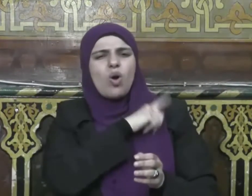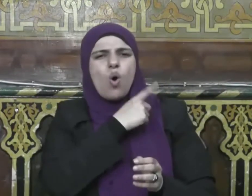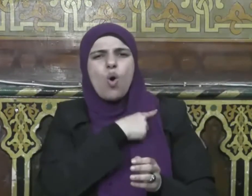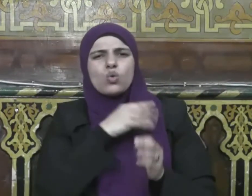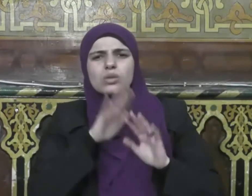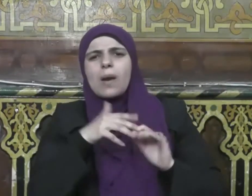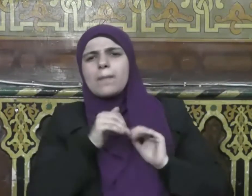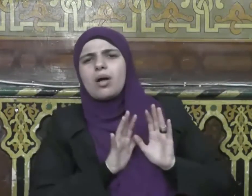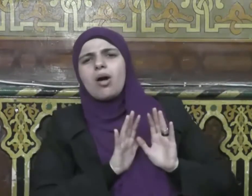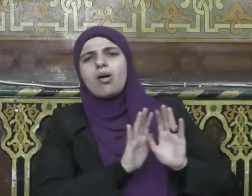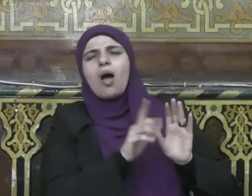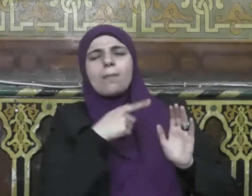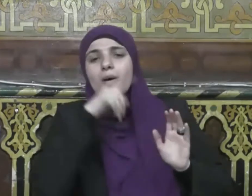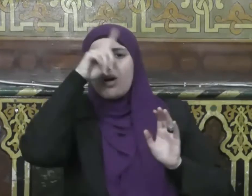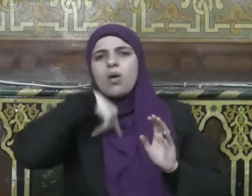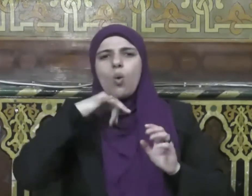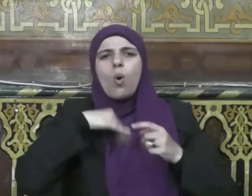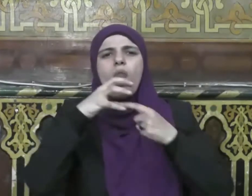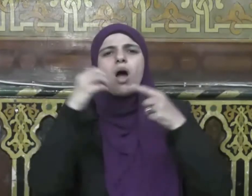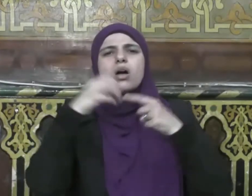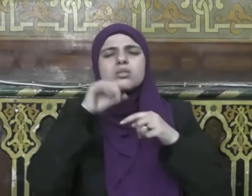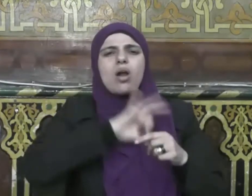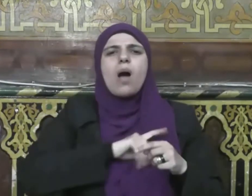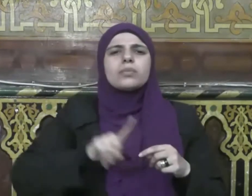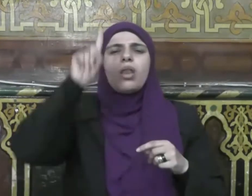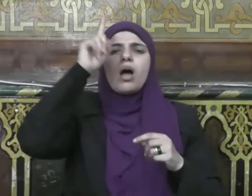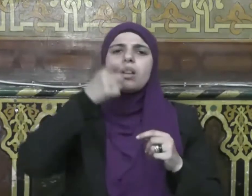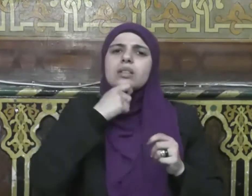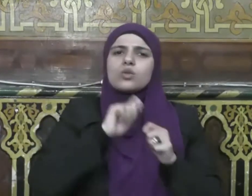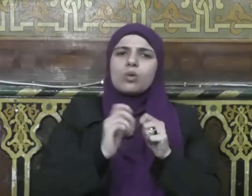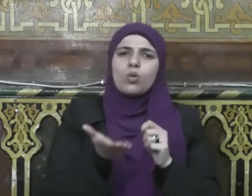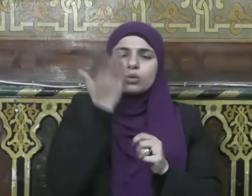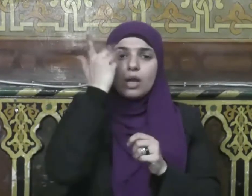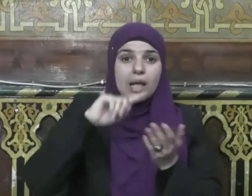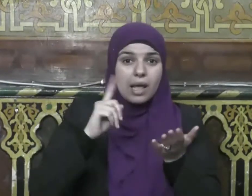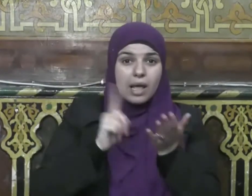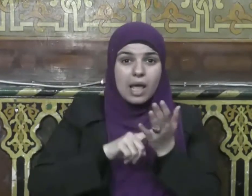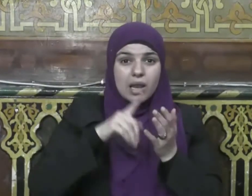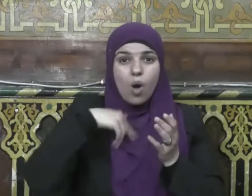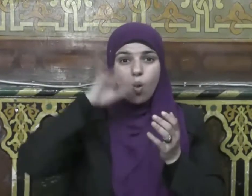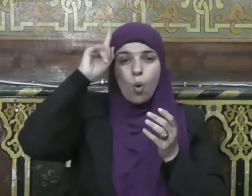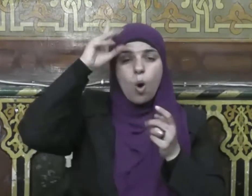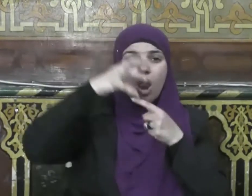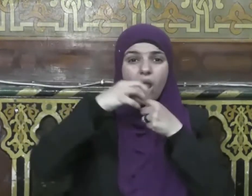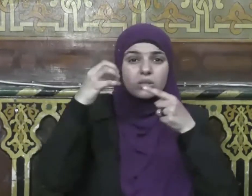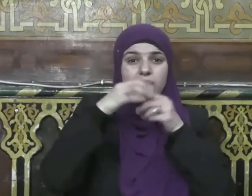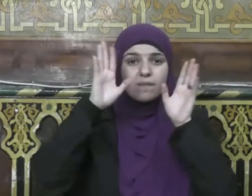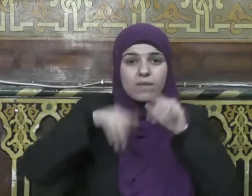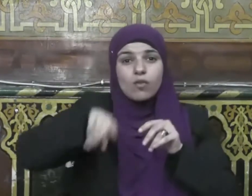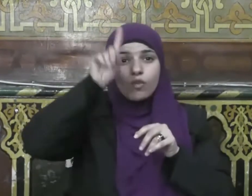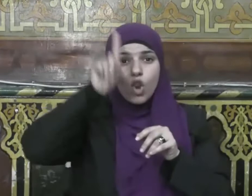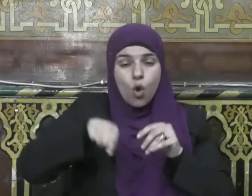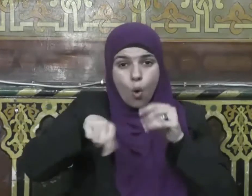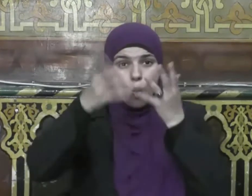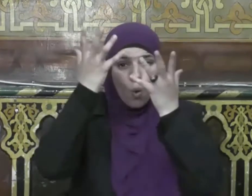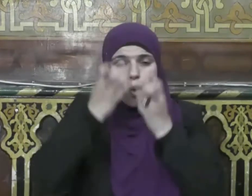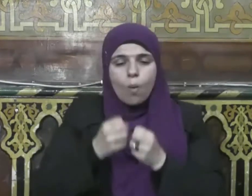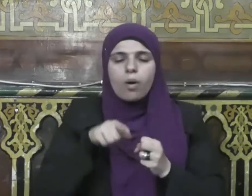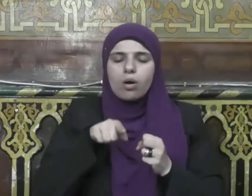الحرمان في هذه الليلة هو الحرمان الحقيقي حيث يقول نبينا صلى